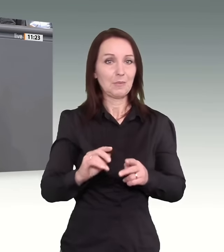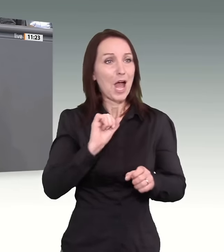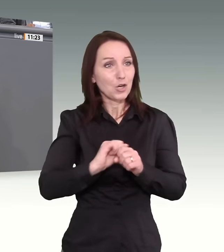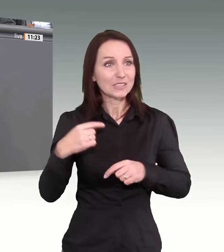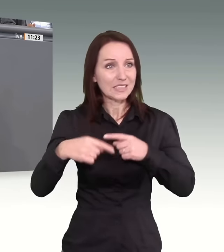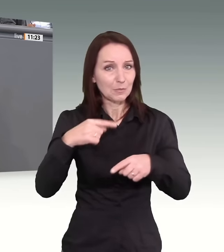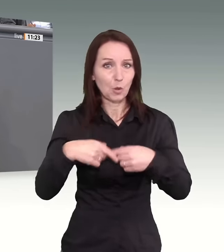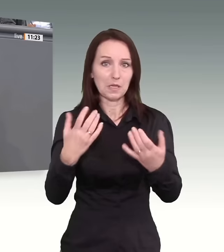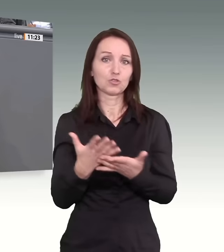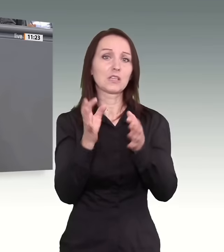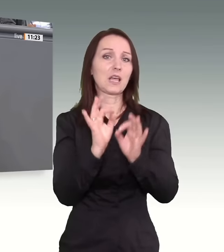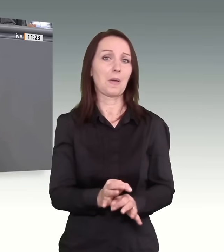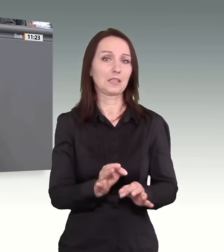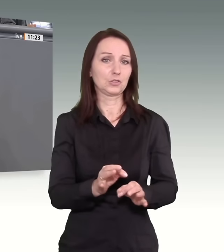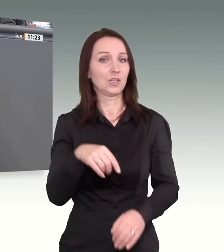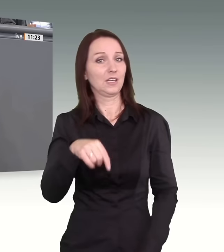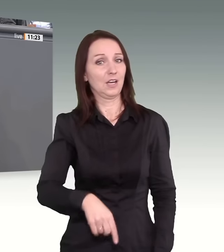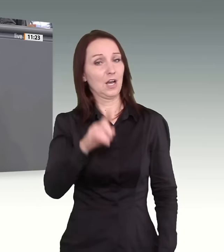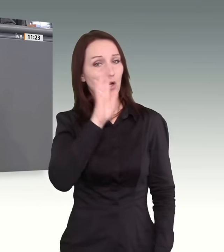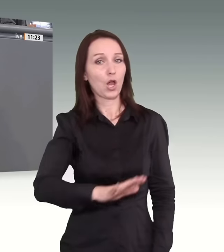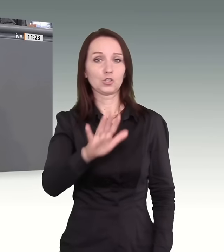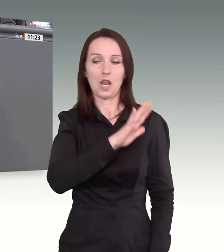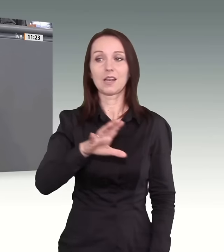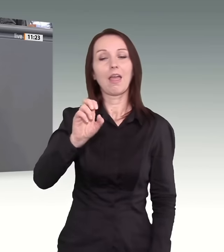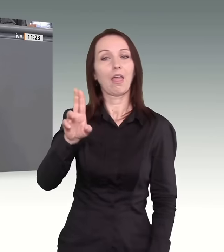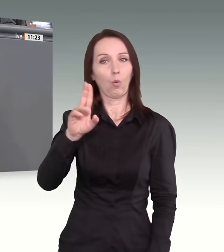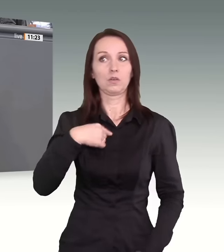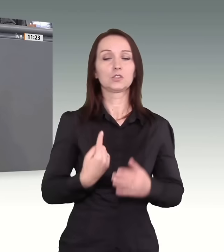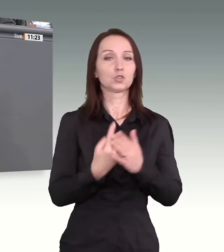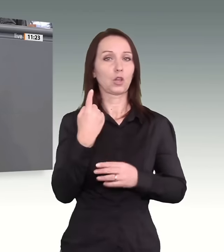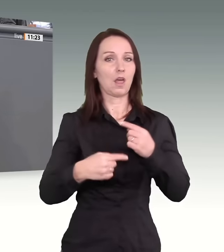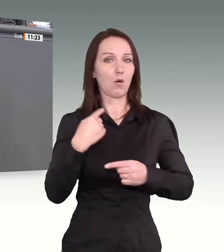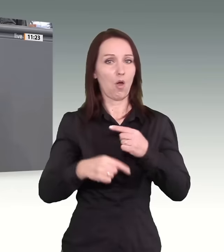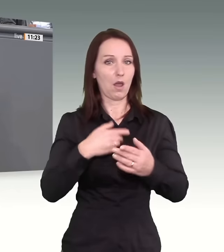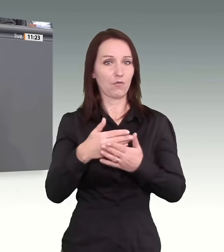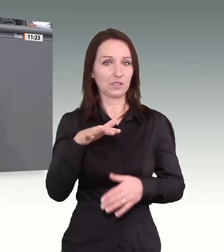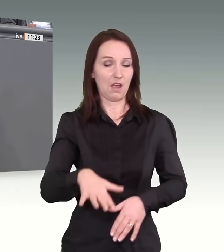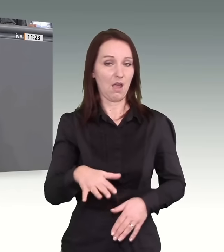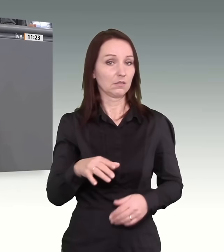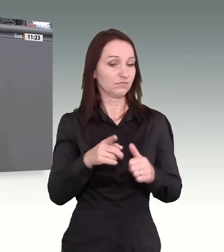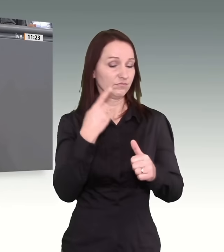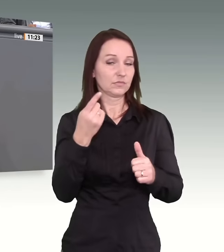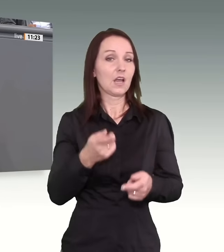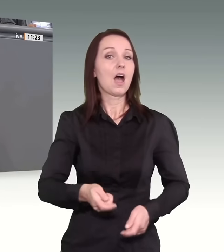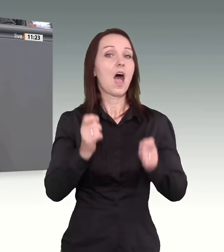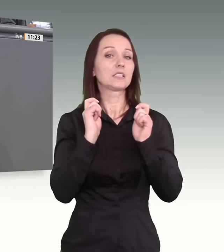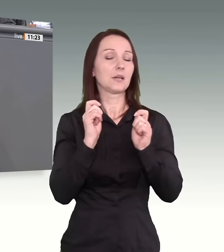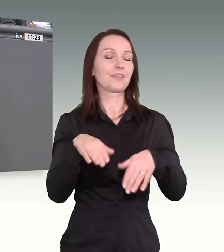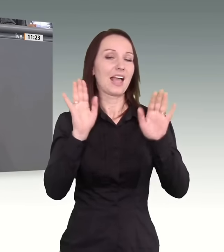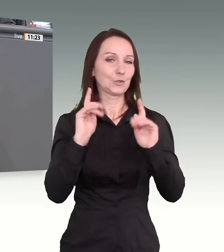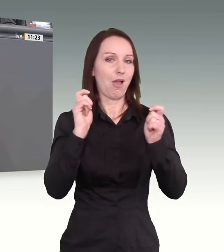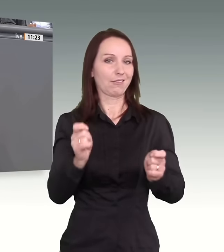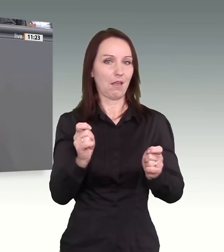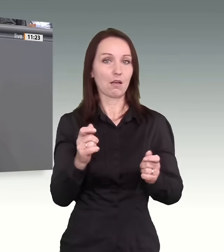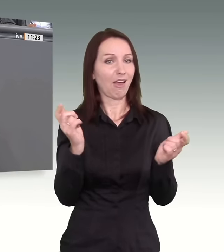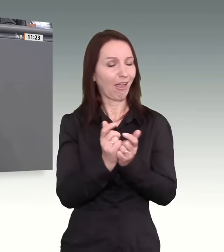Wir haben inzwischen in Deutschland eine Sonderrolle innerhalb der Europäischen Union, sowohl was die Rekordzahlen bei den Asylantragstellungen angeht,